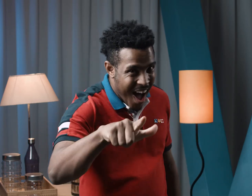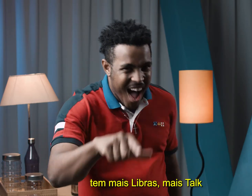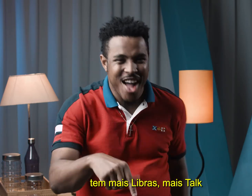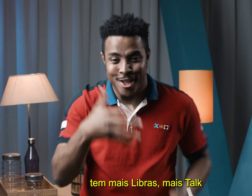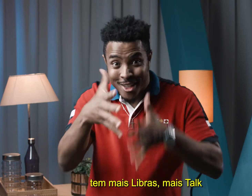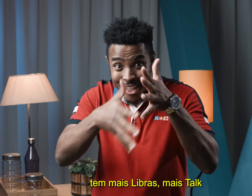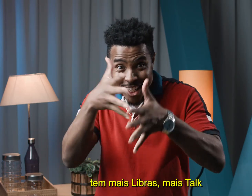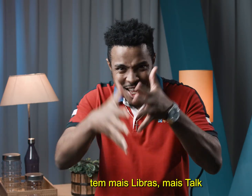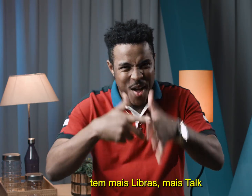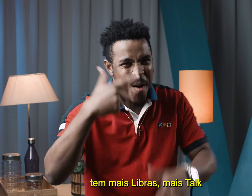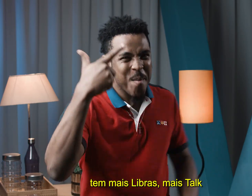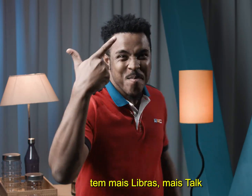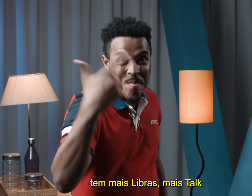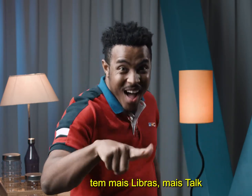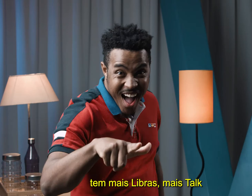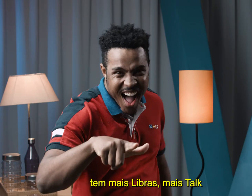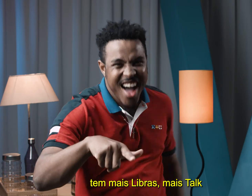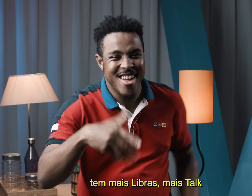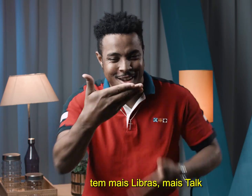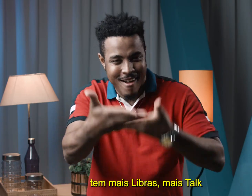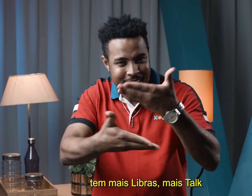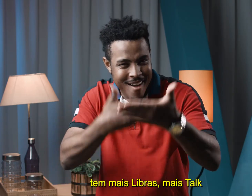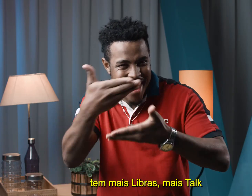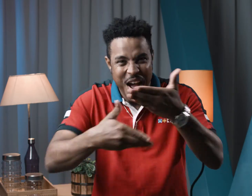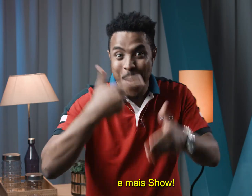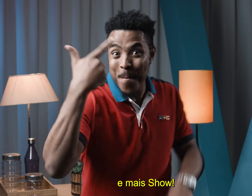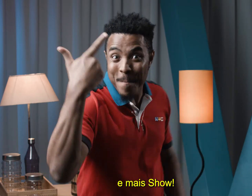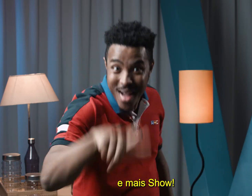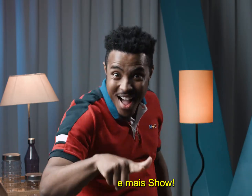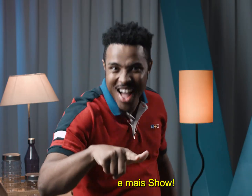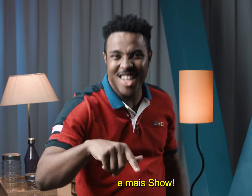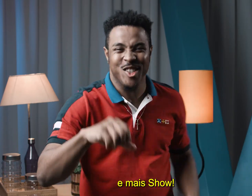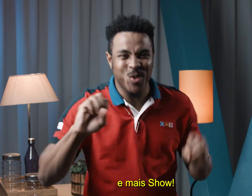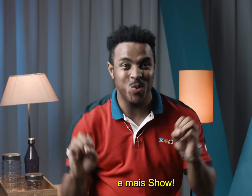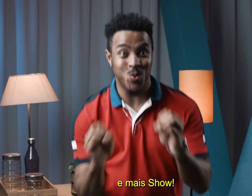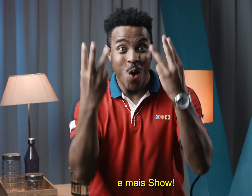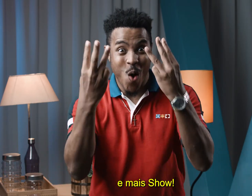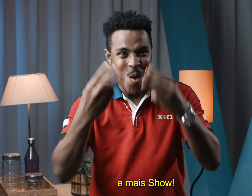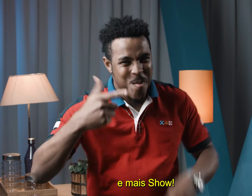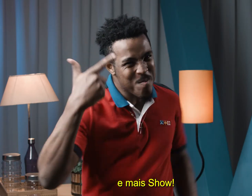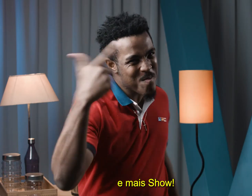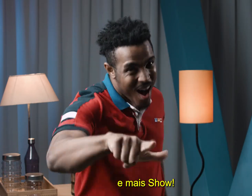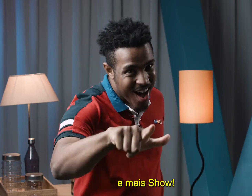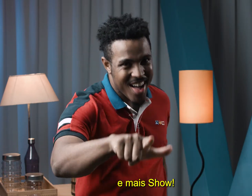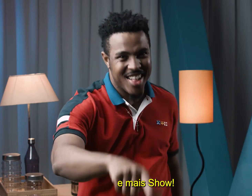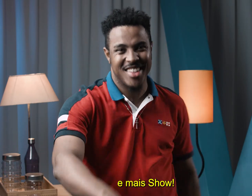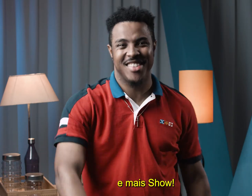tem mais libras, mais talk e mais show.